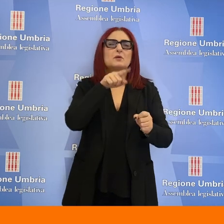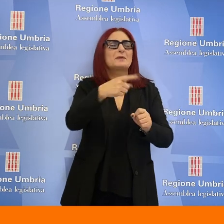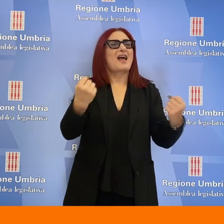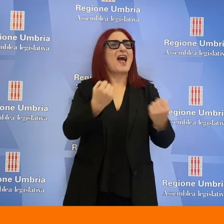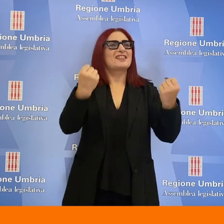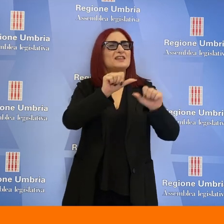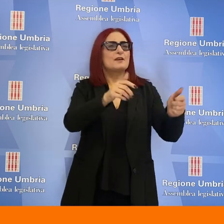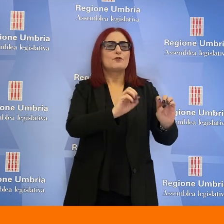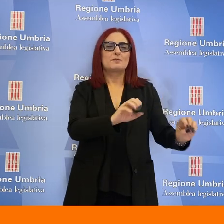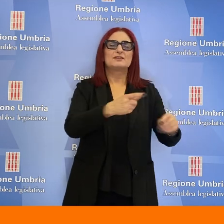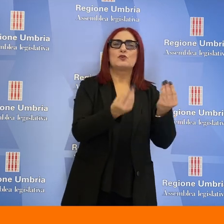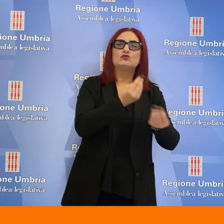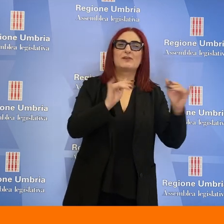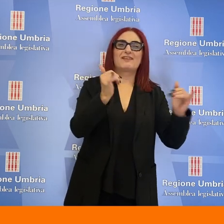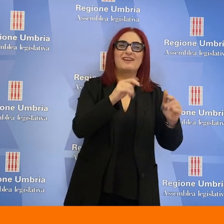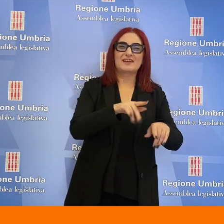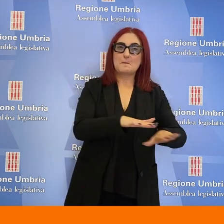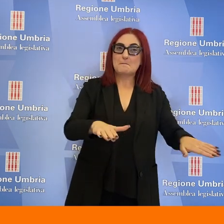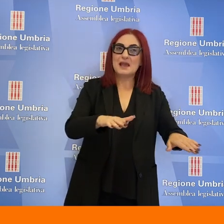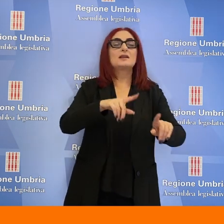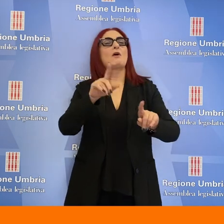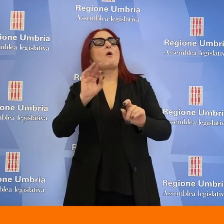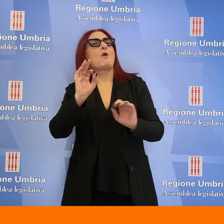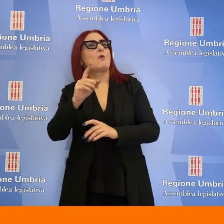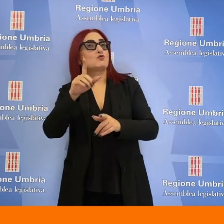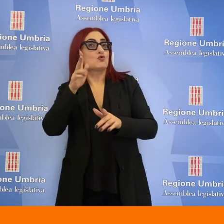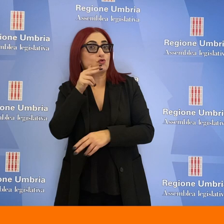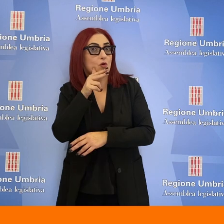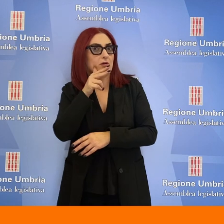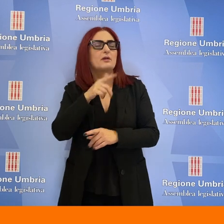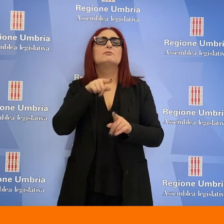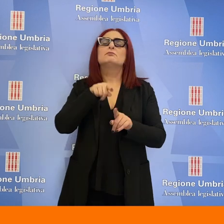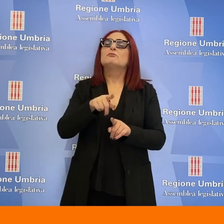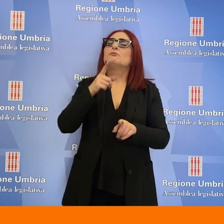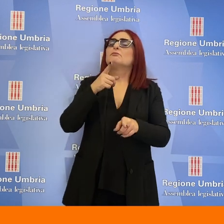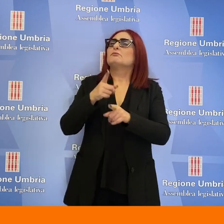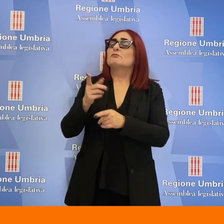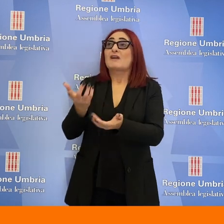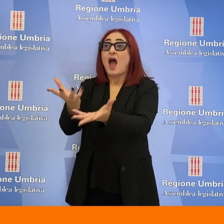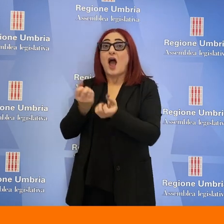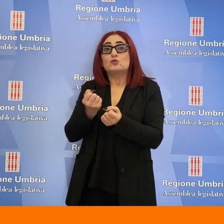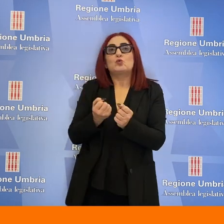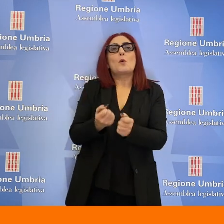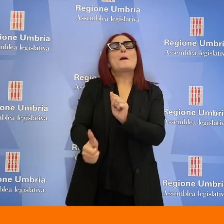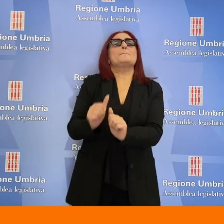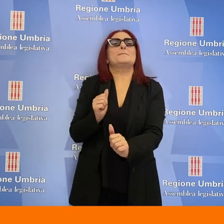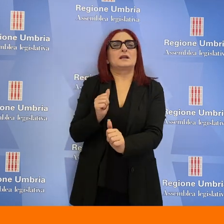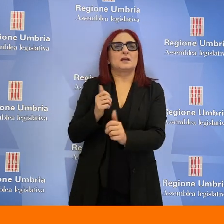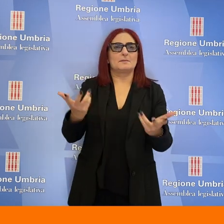destinati allo svolgimento di attività formative e ludico-ricreative con bambini e donne di acquisire dai lavoratori il